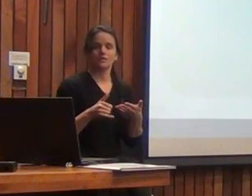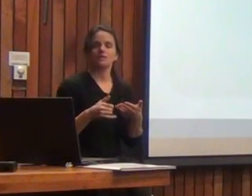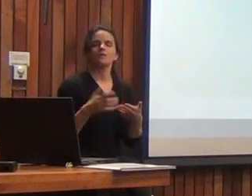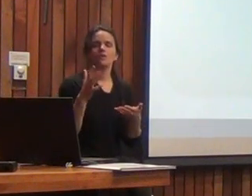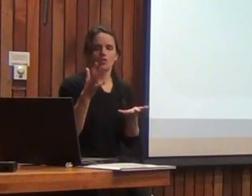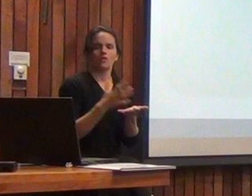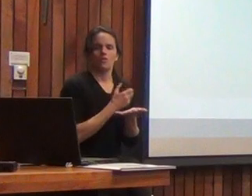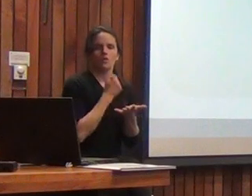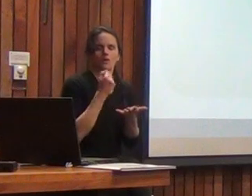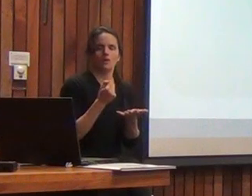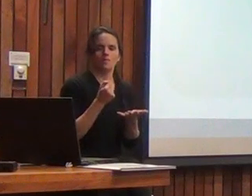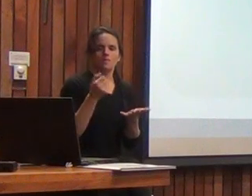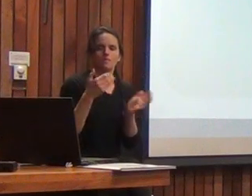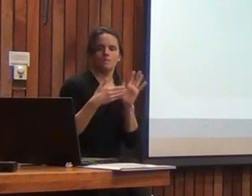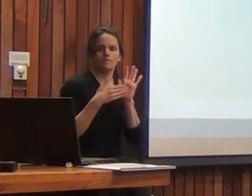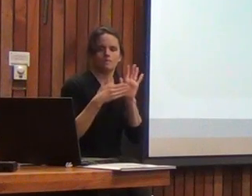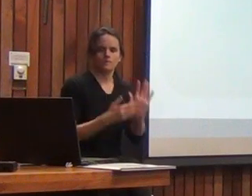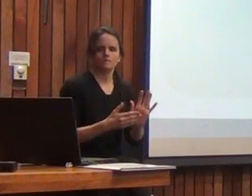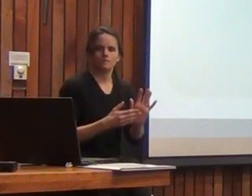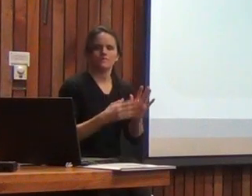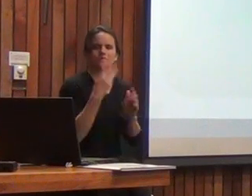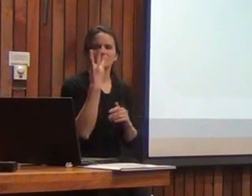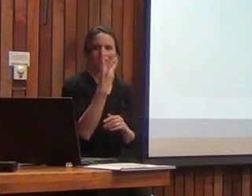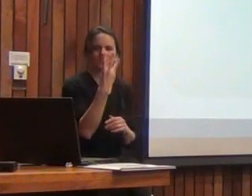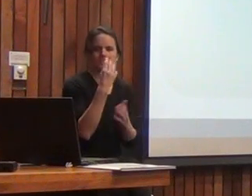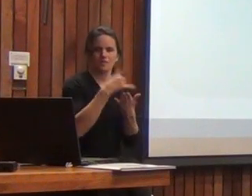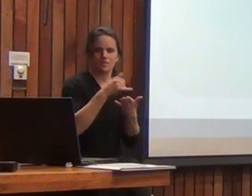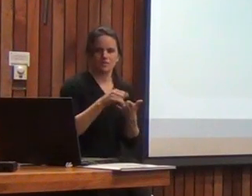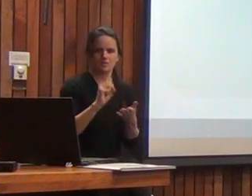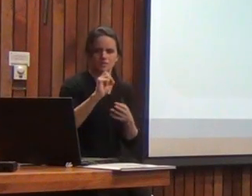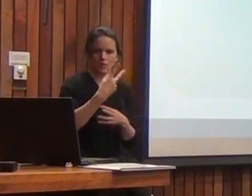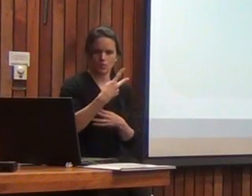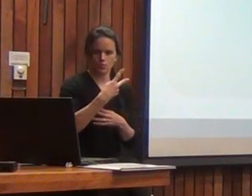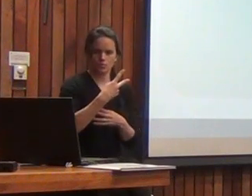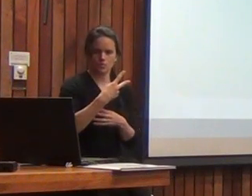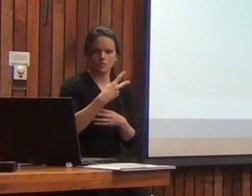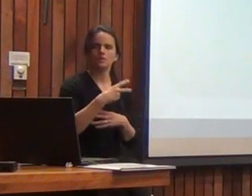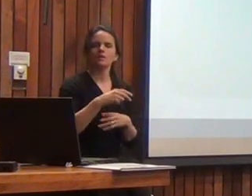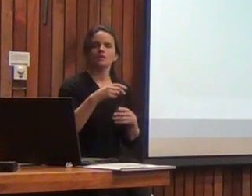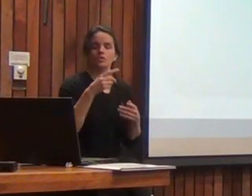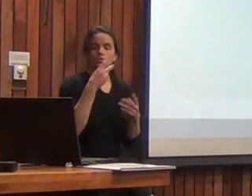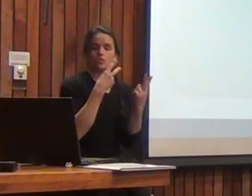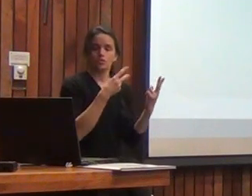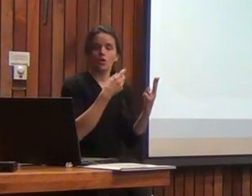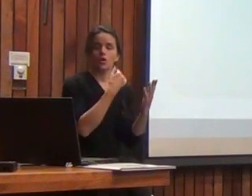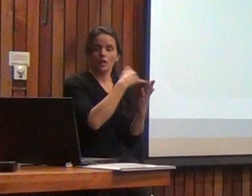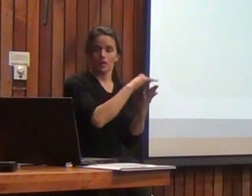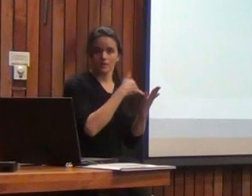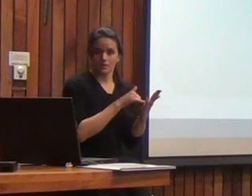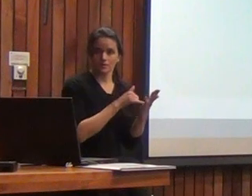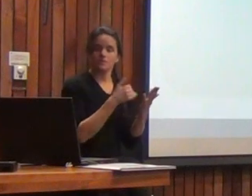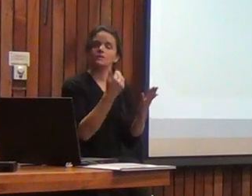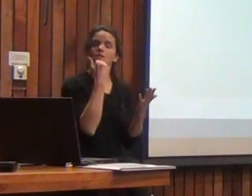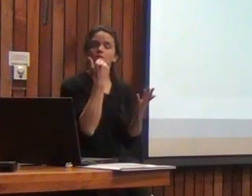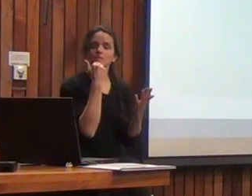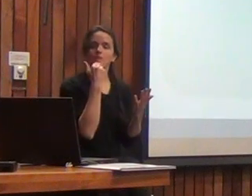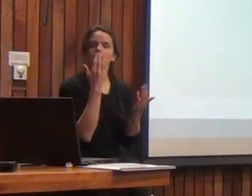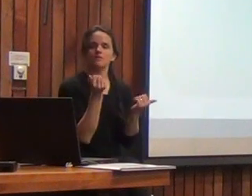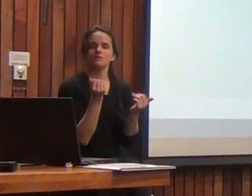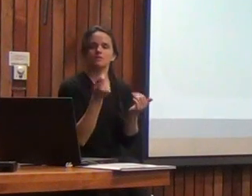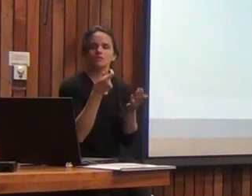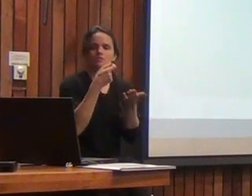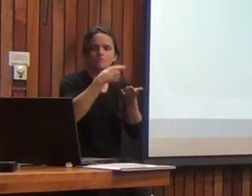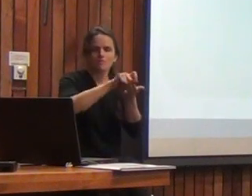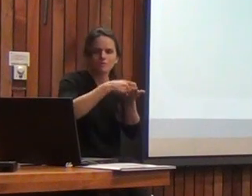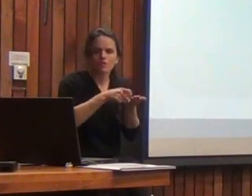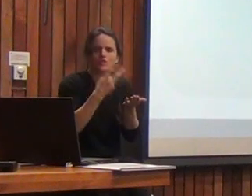logramos obtener 3 de estos índices secundarios y para obtener estos dos índices de acá simplemente necesito aplicar